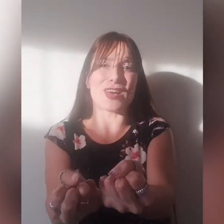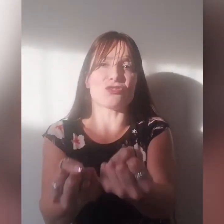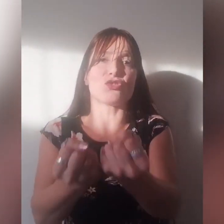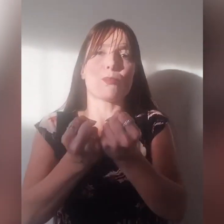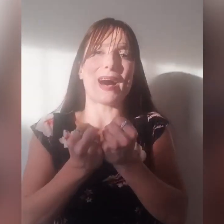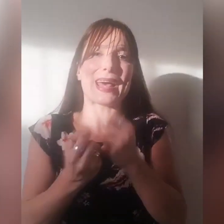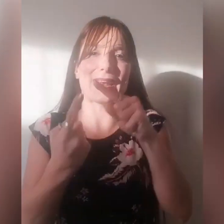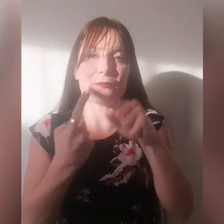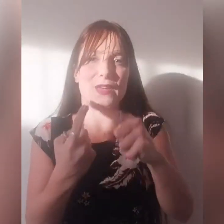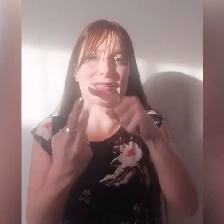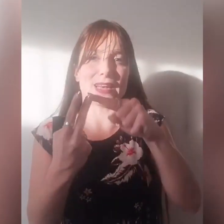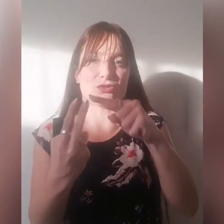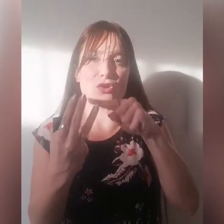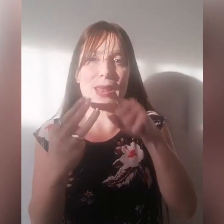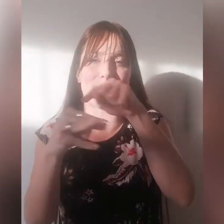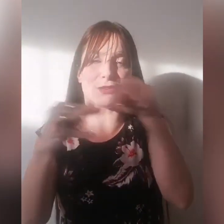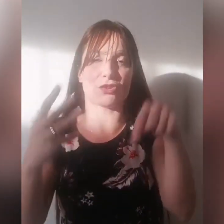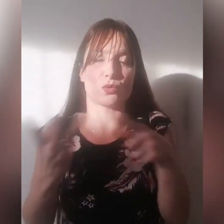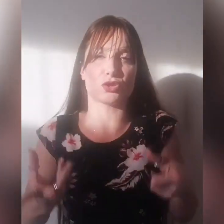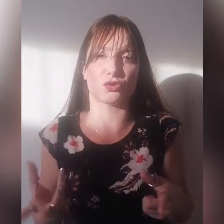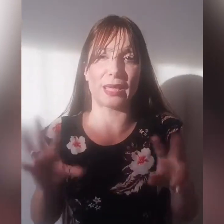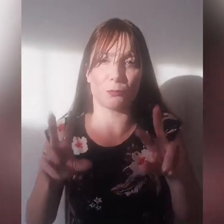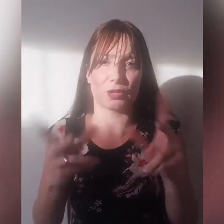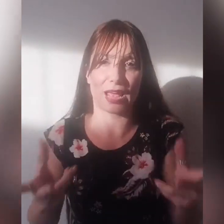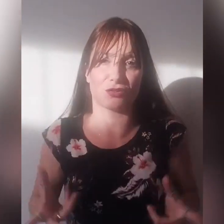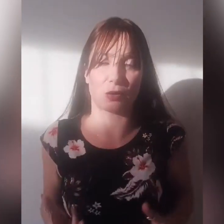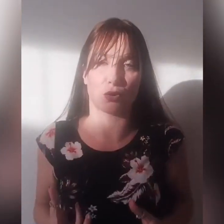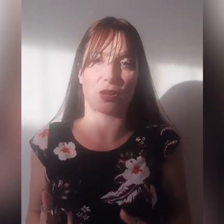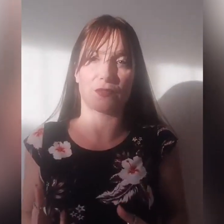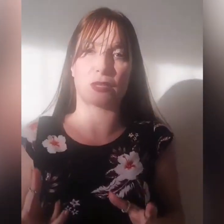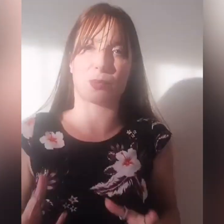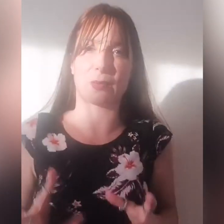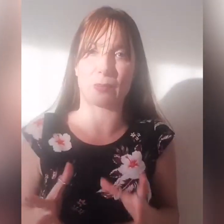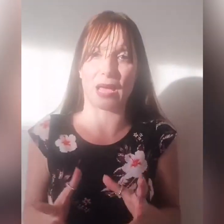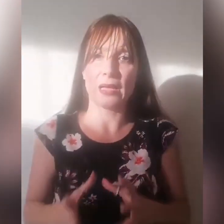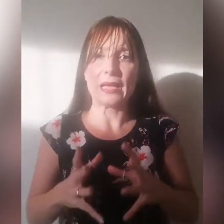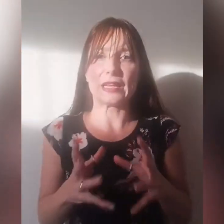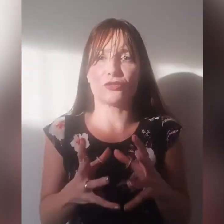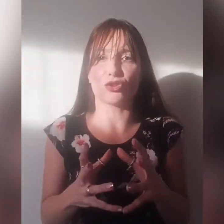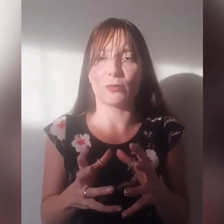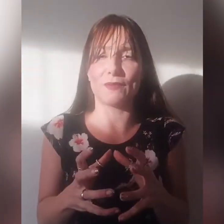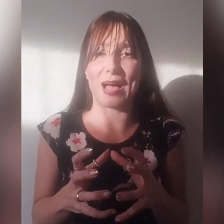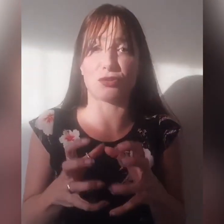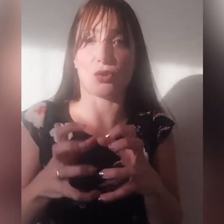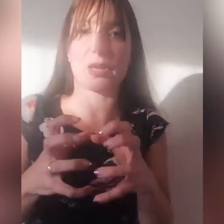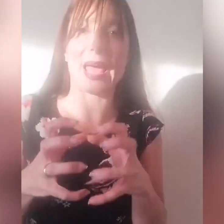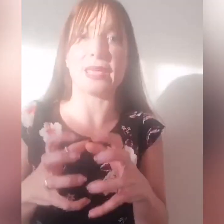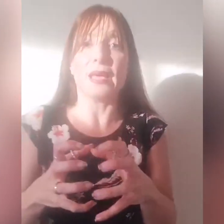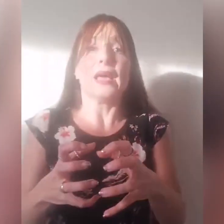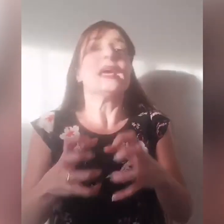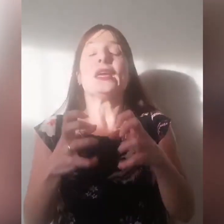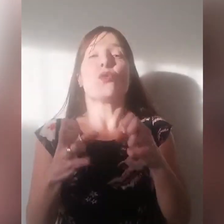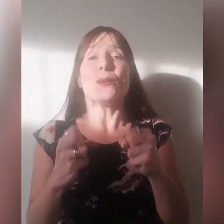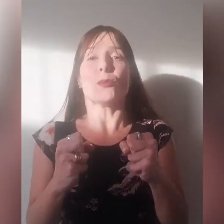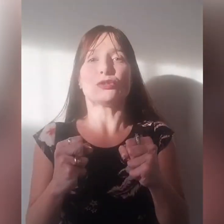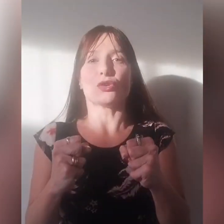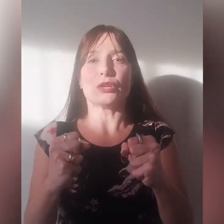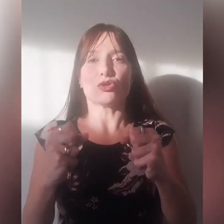farci rubare la fede, la gioia, la pace in questo tempo di Ashtag, coronavirus, nel giorno malvagio, ok? In quel momento lì noi